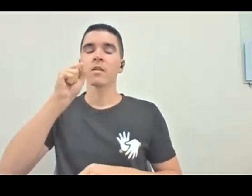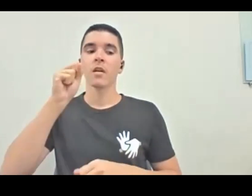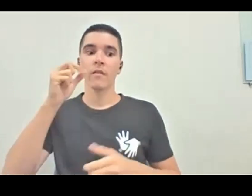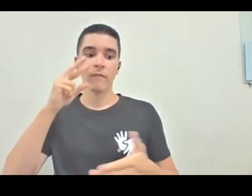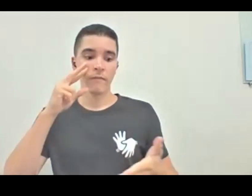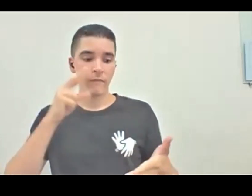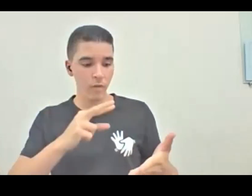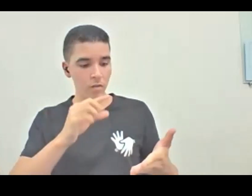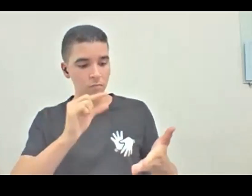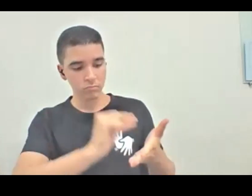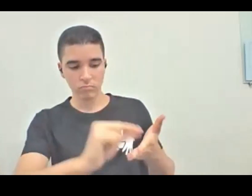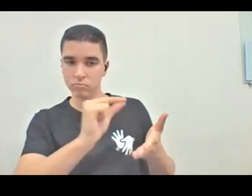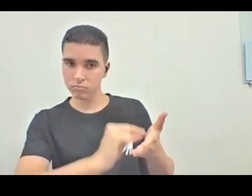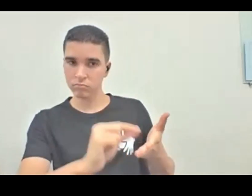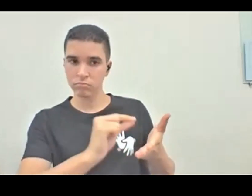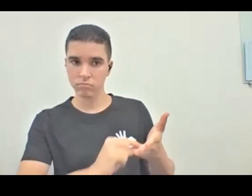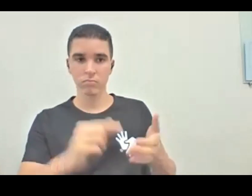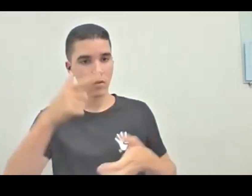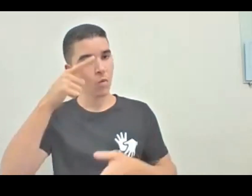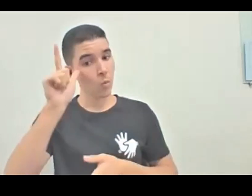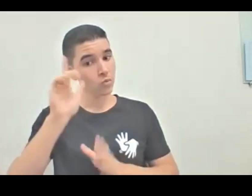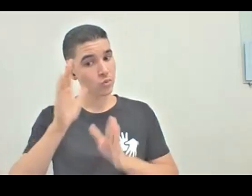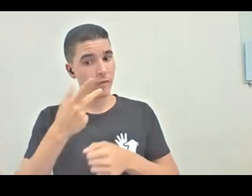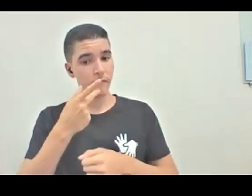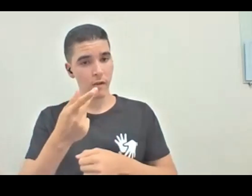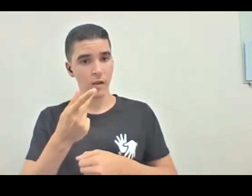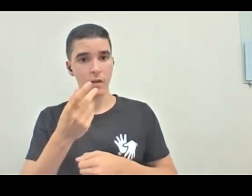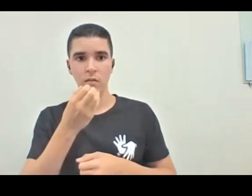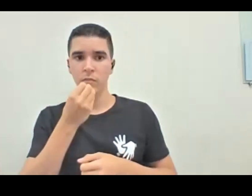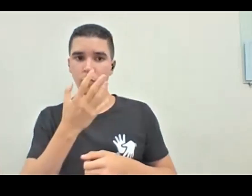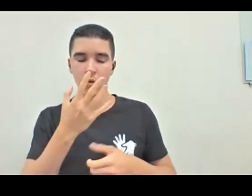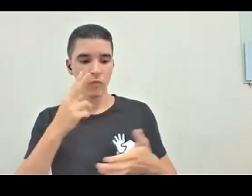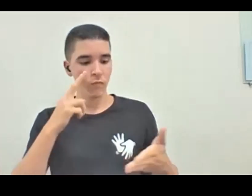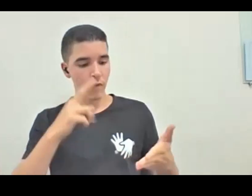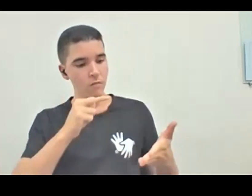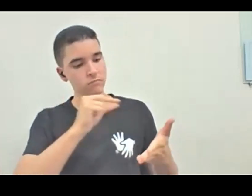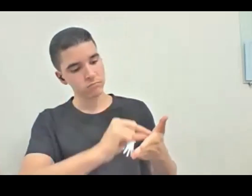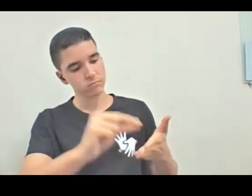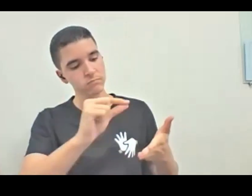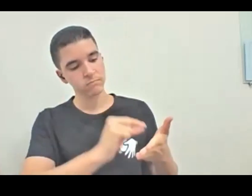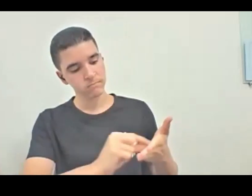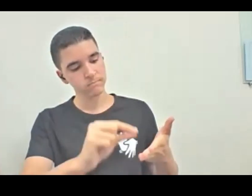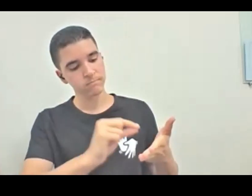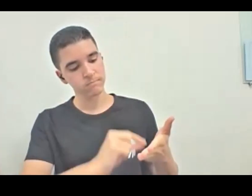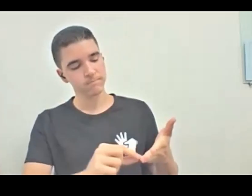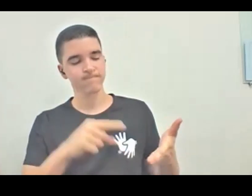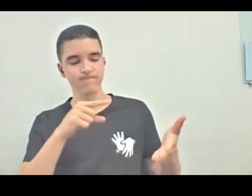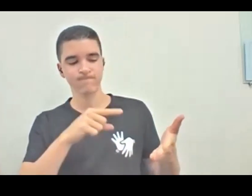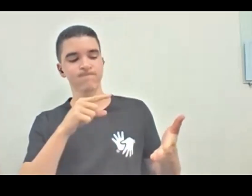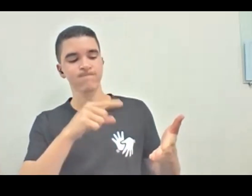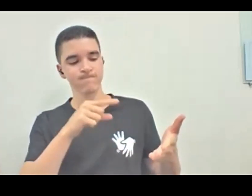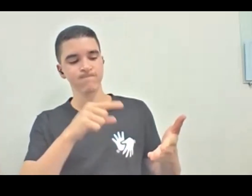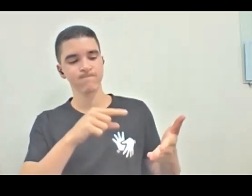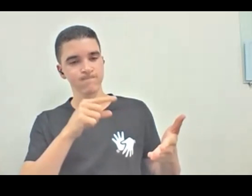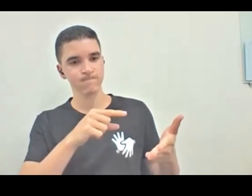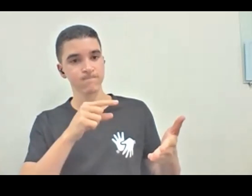ontem eu já fiz essa instigação, assim, de olhar aquilo que são tendências, aquilo que você sublinhou, às vezes colocou de